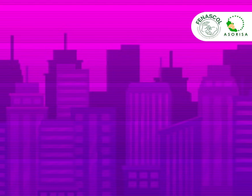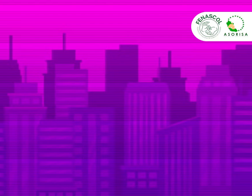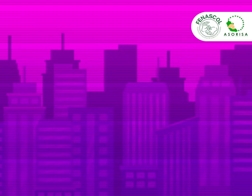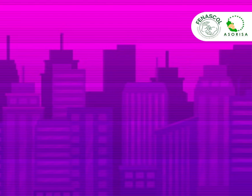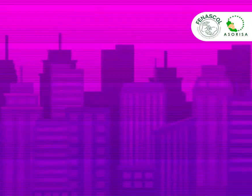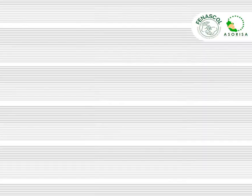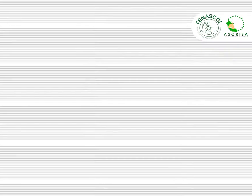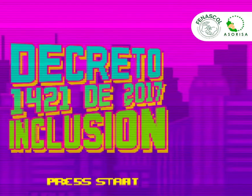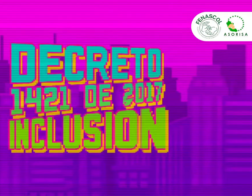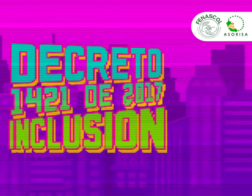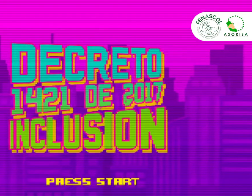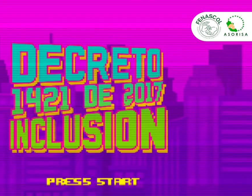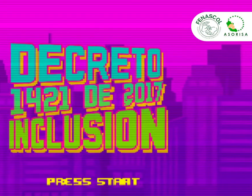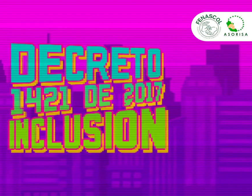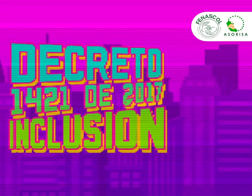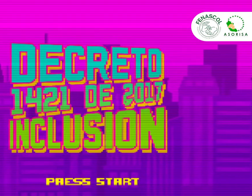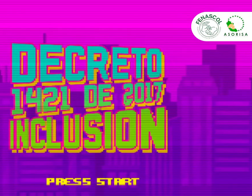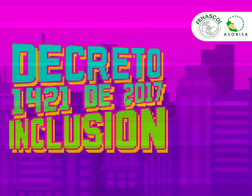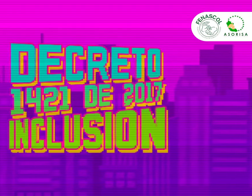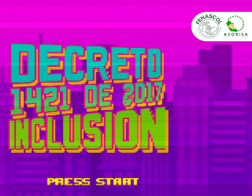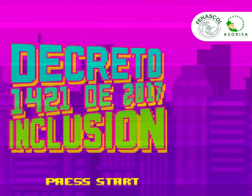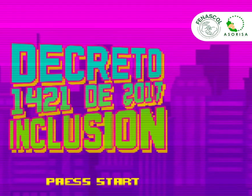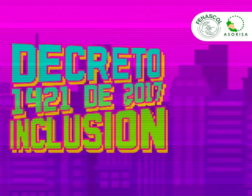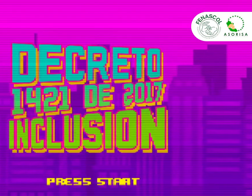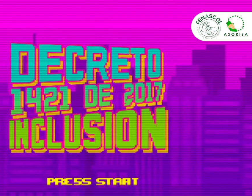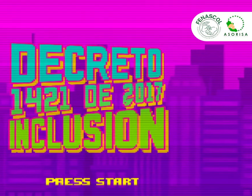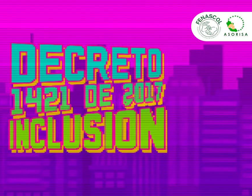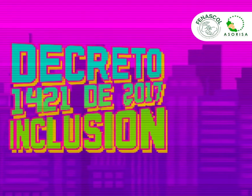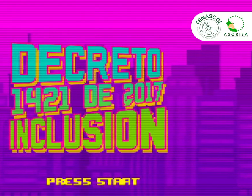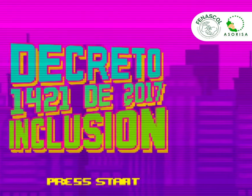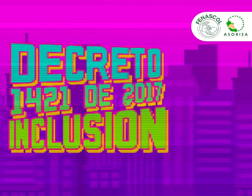Decreto 1421 de 2017. Inclusión.